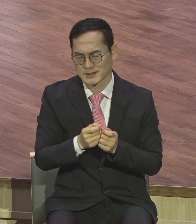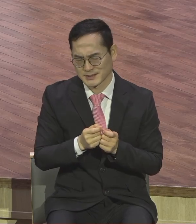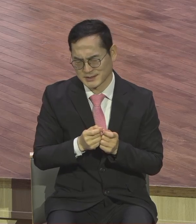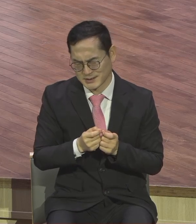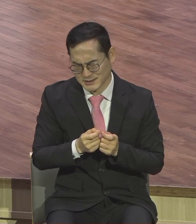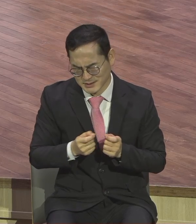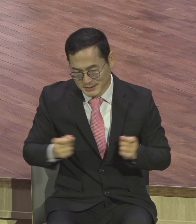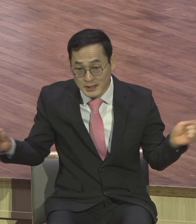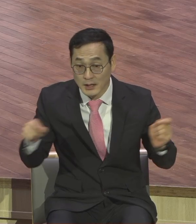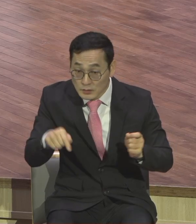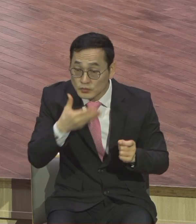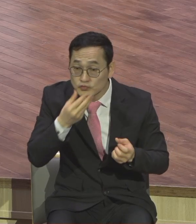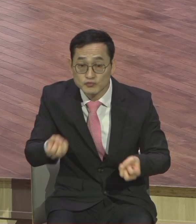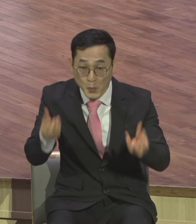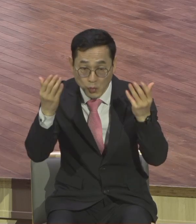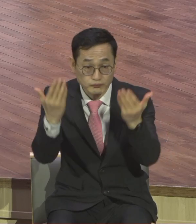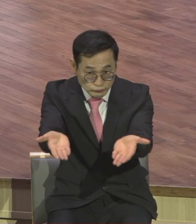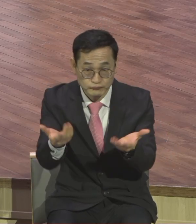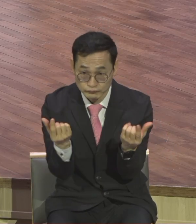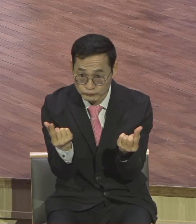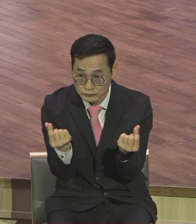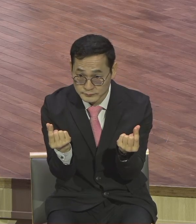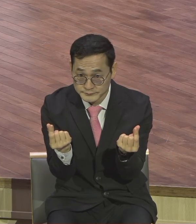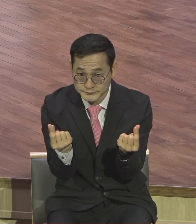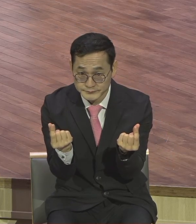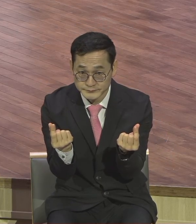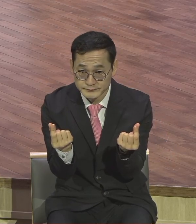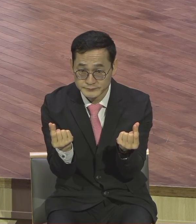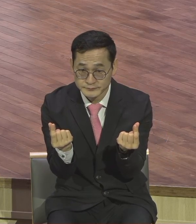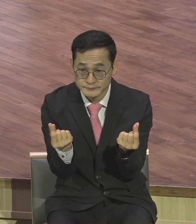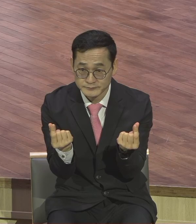축복 아닙니까? 이 말이 그냥 말이 아니에요.